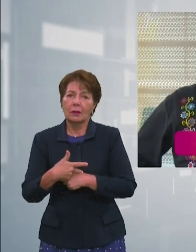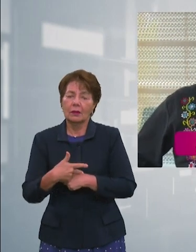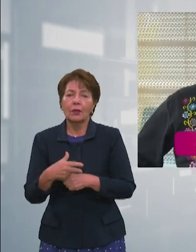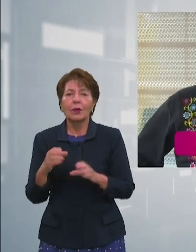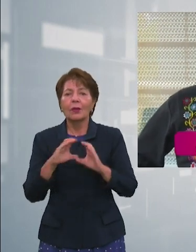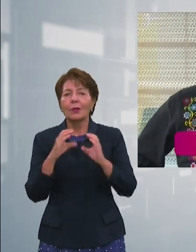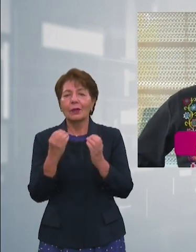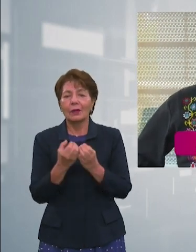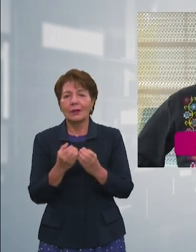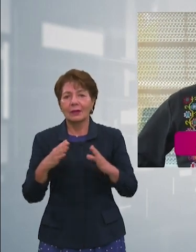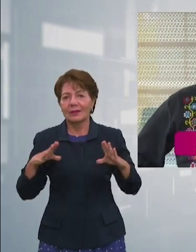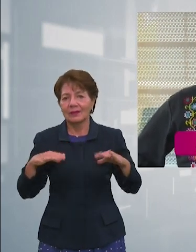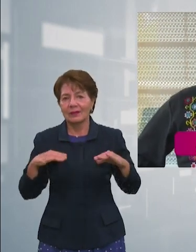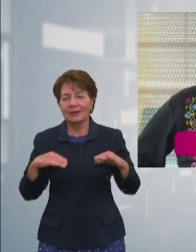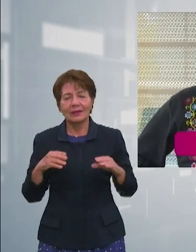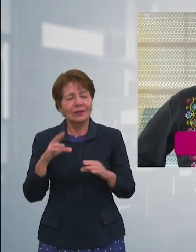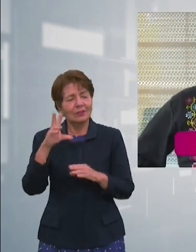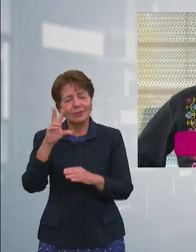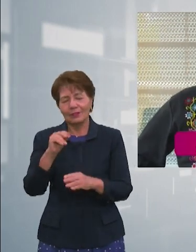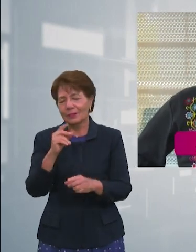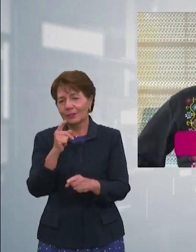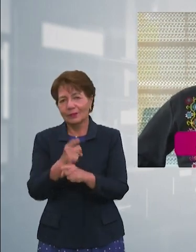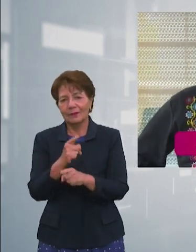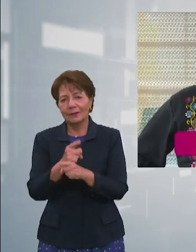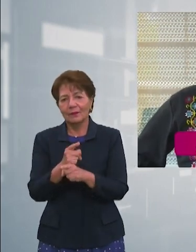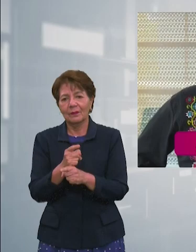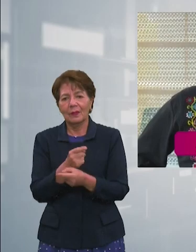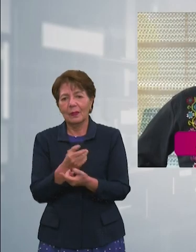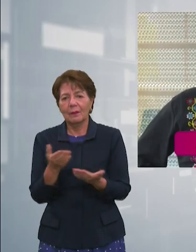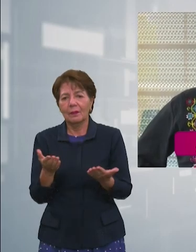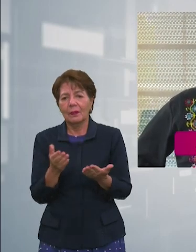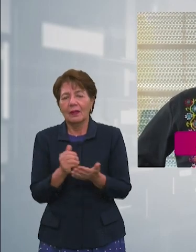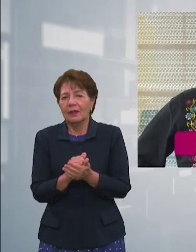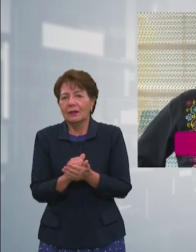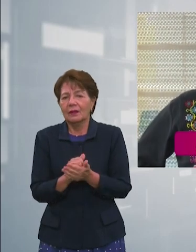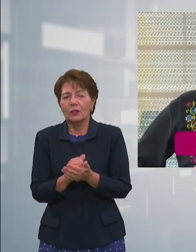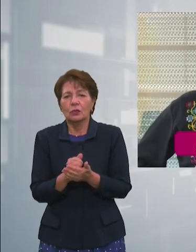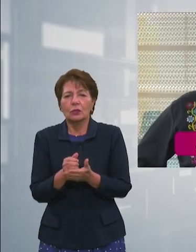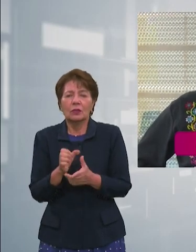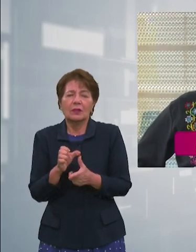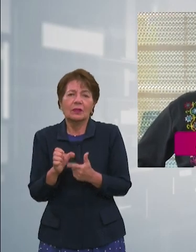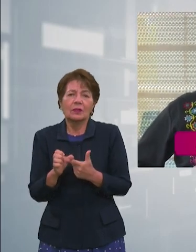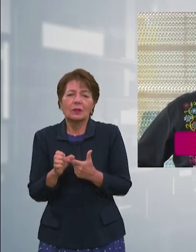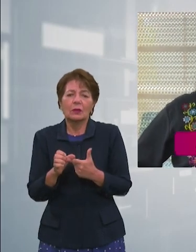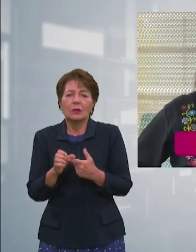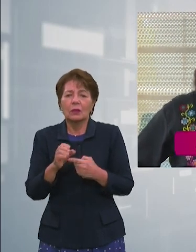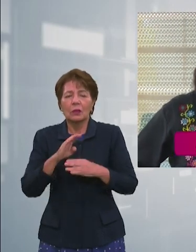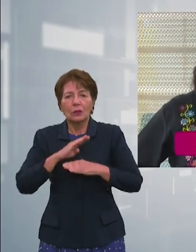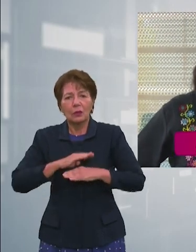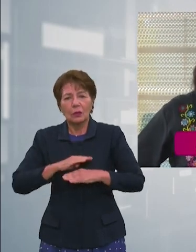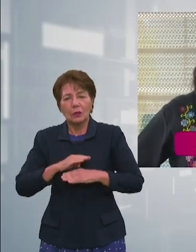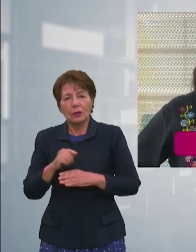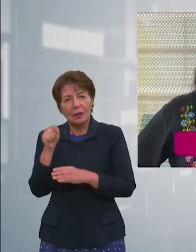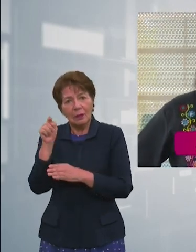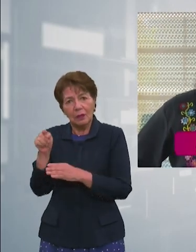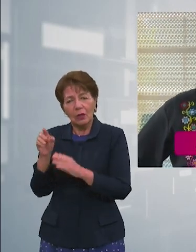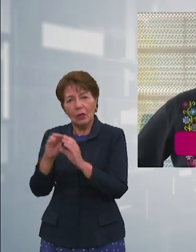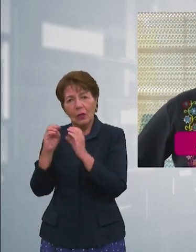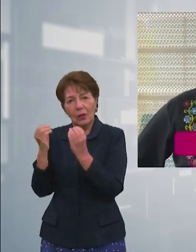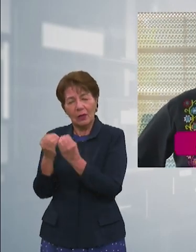que eran precisamente solo, era algo que era para satisfacer a los organismos de crédito internacional, solo para decir